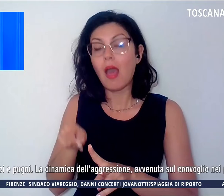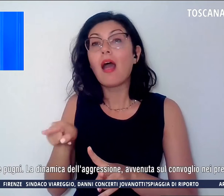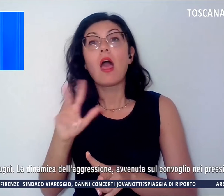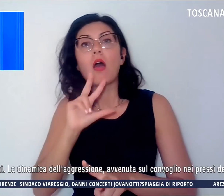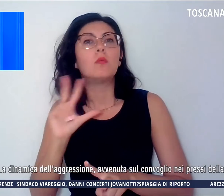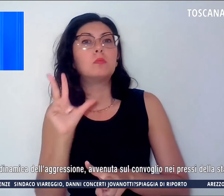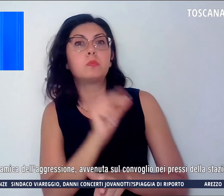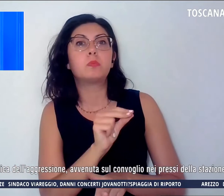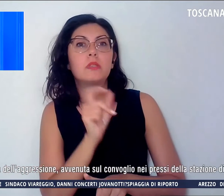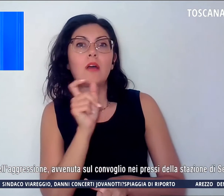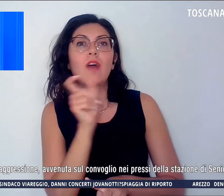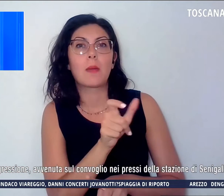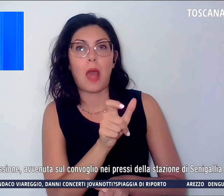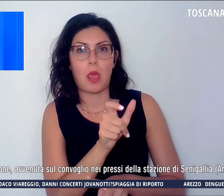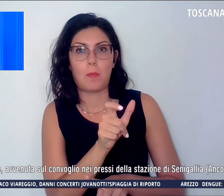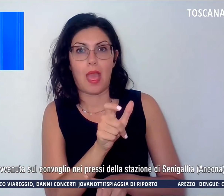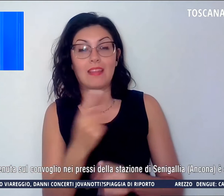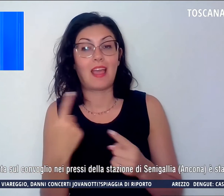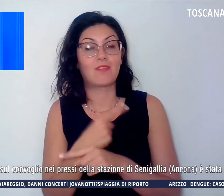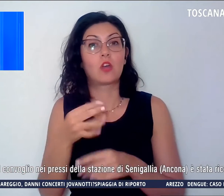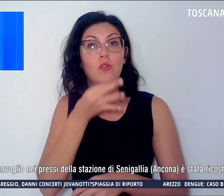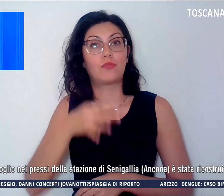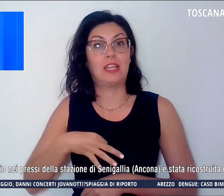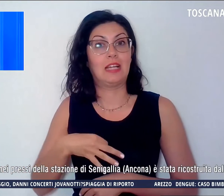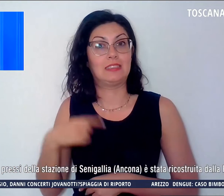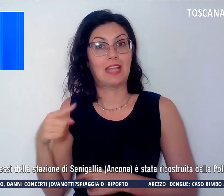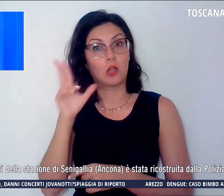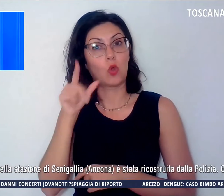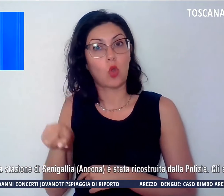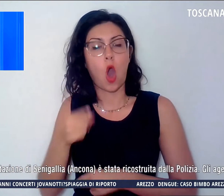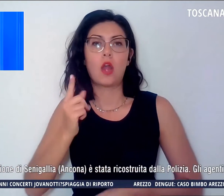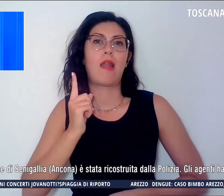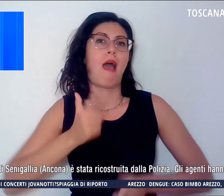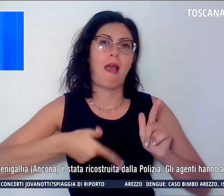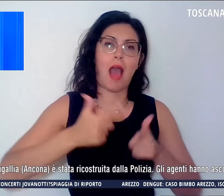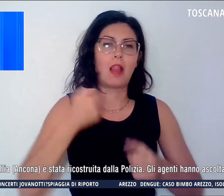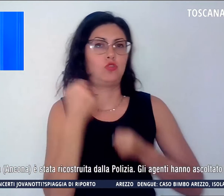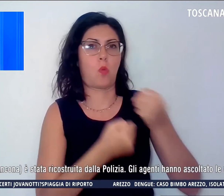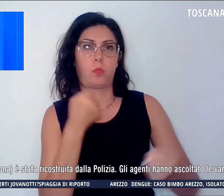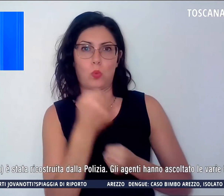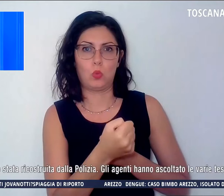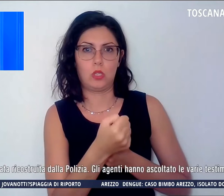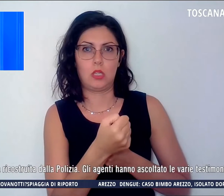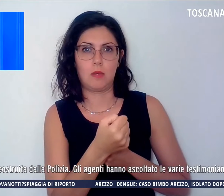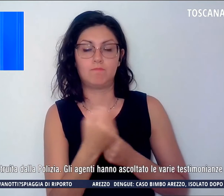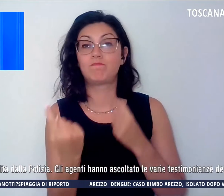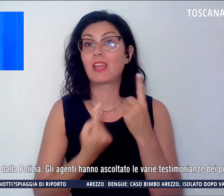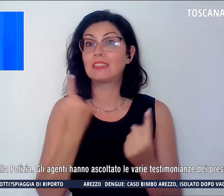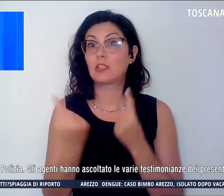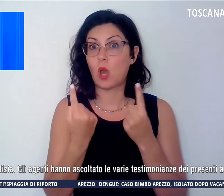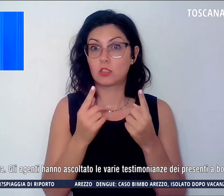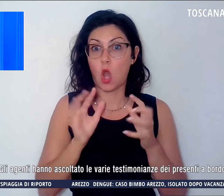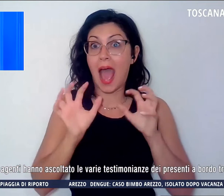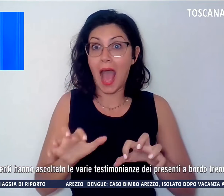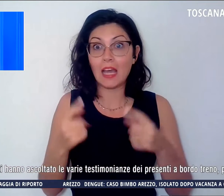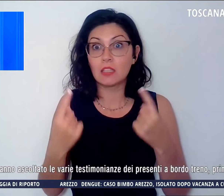mentre il fidanzato della donna lo ha preso a calci e pugni. La dinamica dell'aggressione è